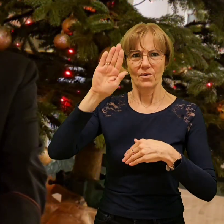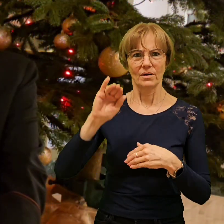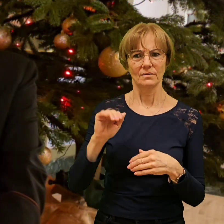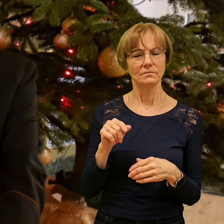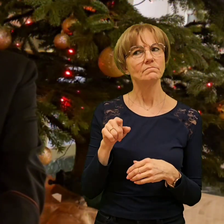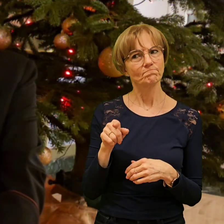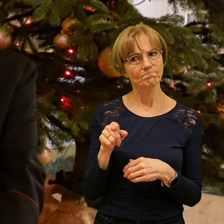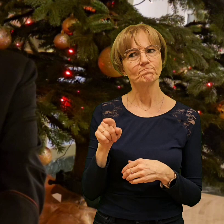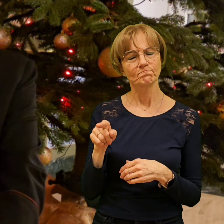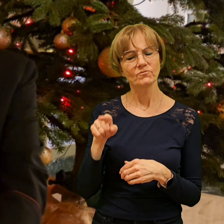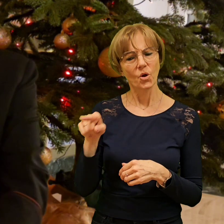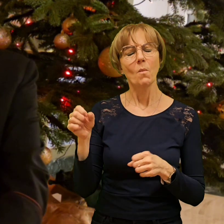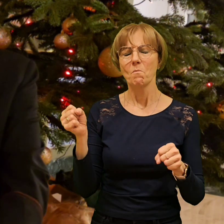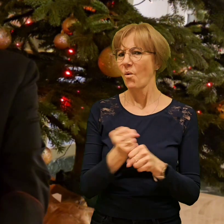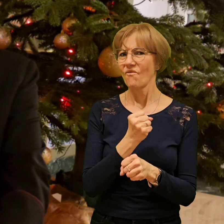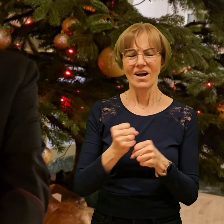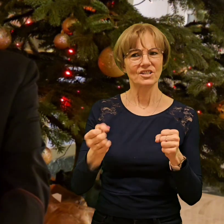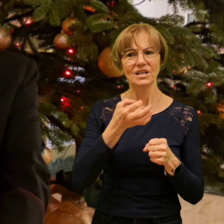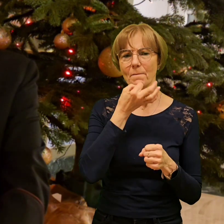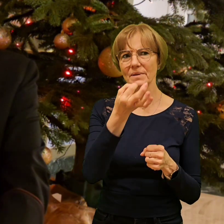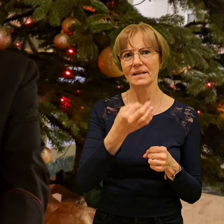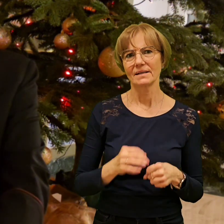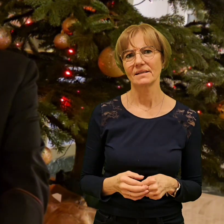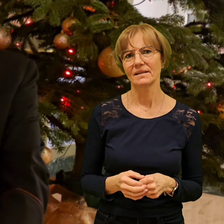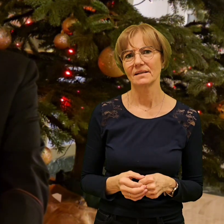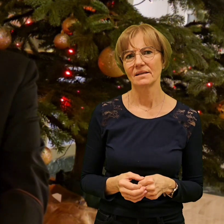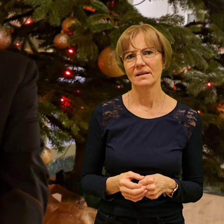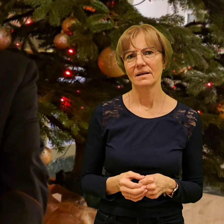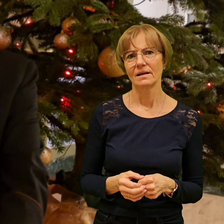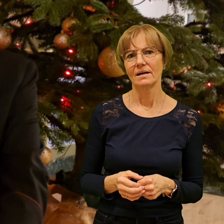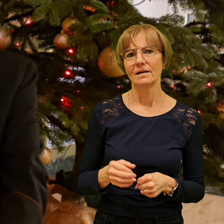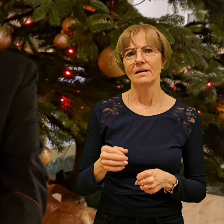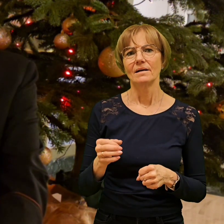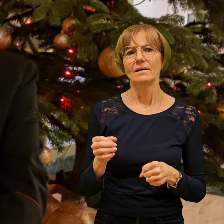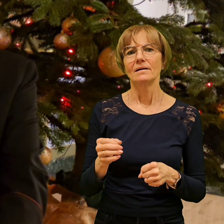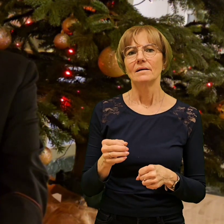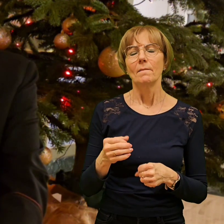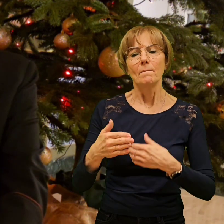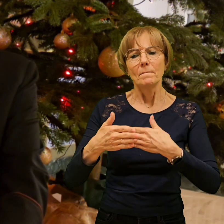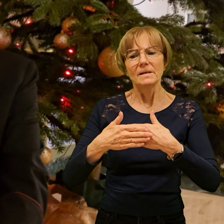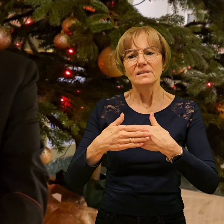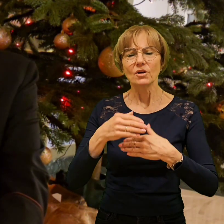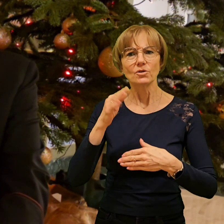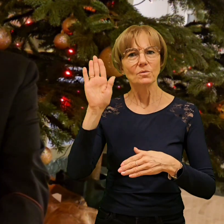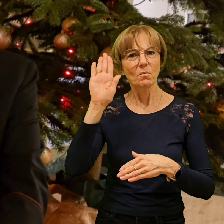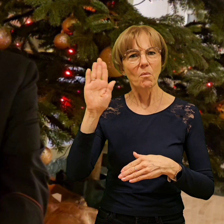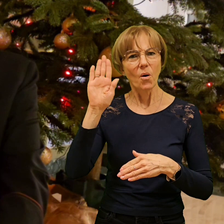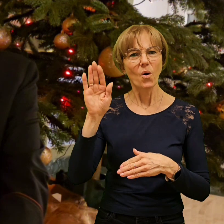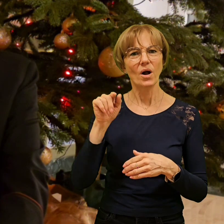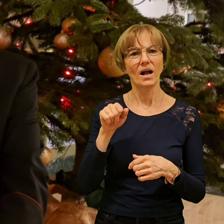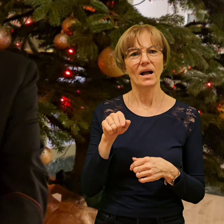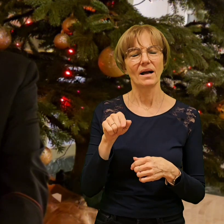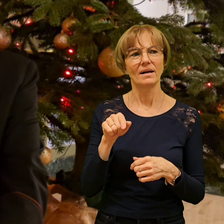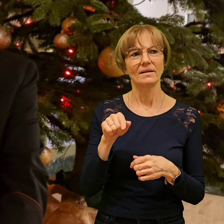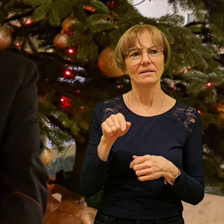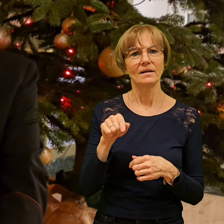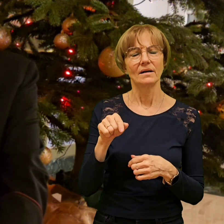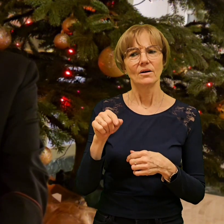Praktycznie bliskość Boga, my uczymy się tego właśnie słuchując się